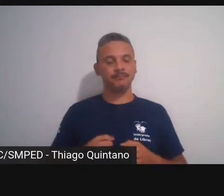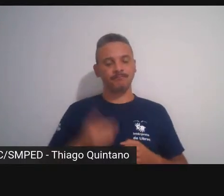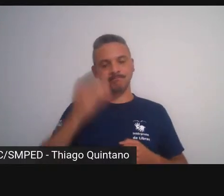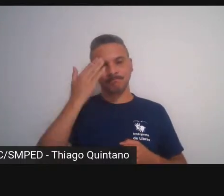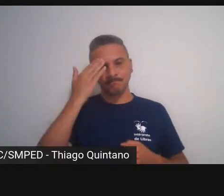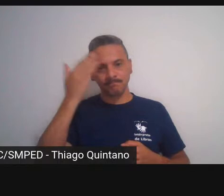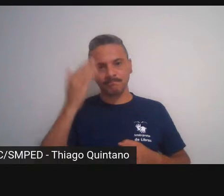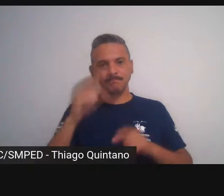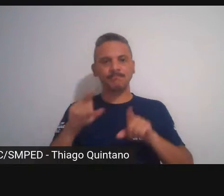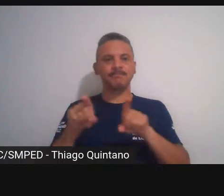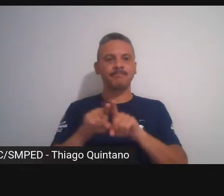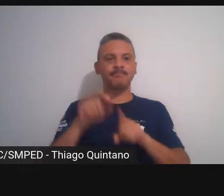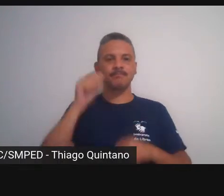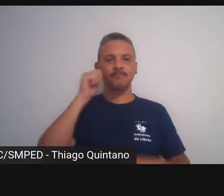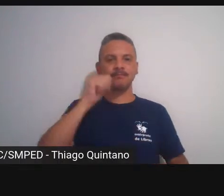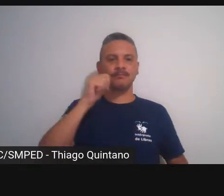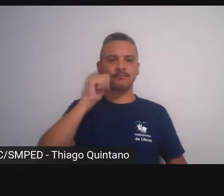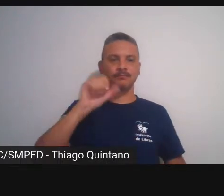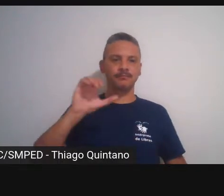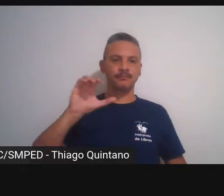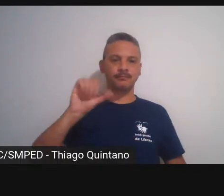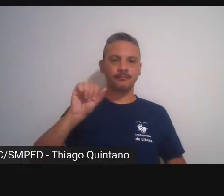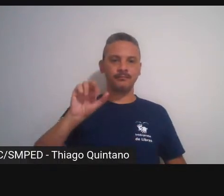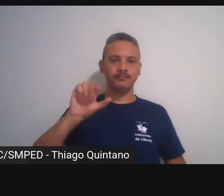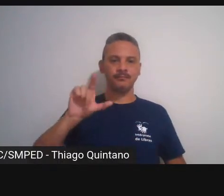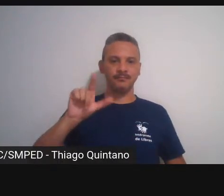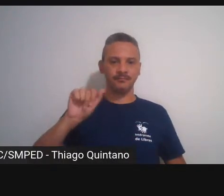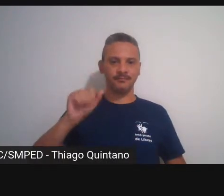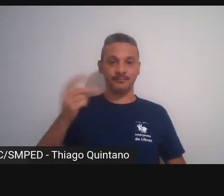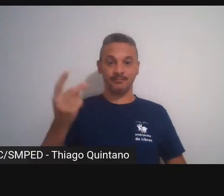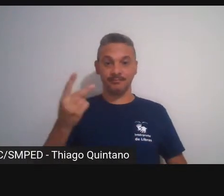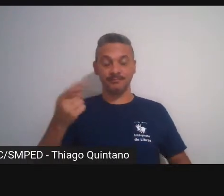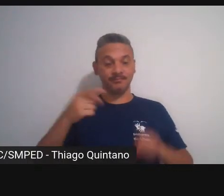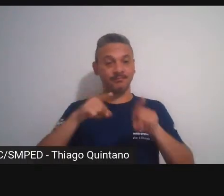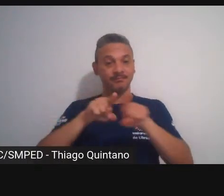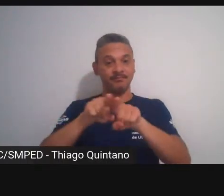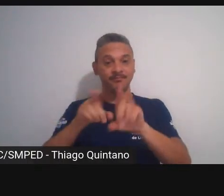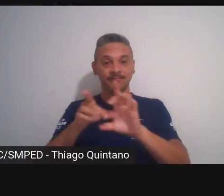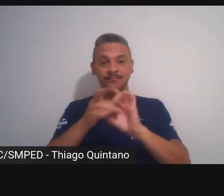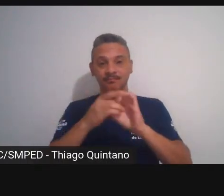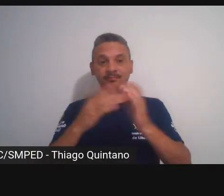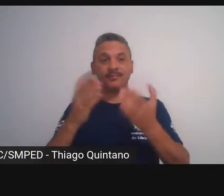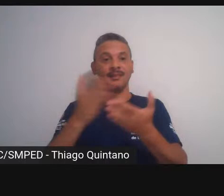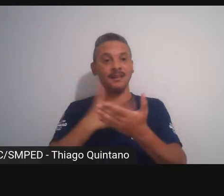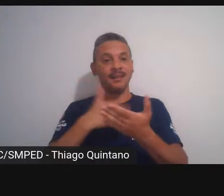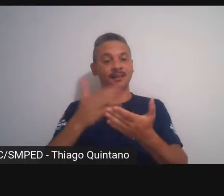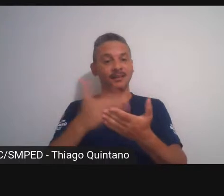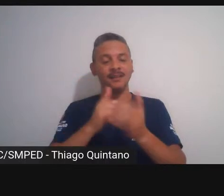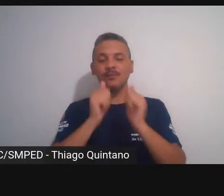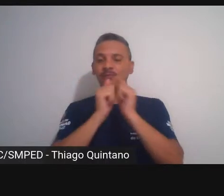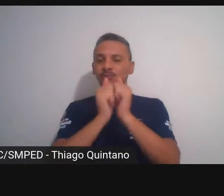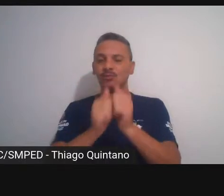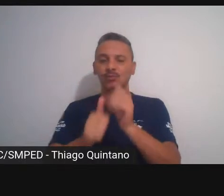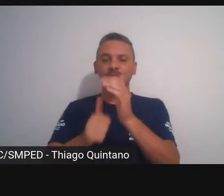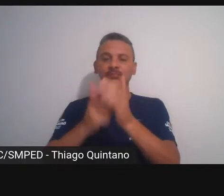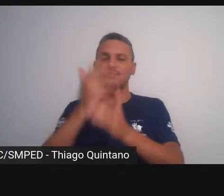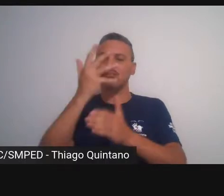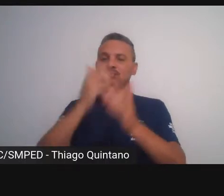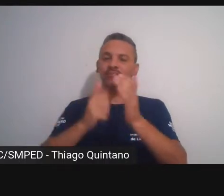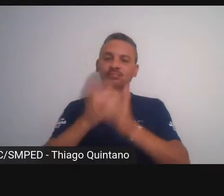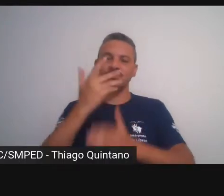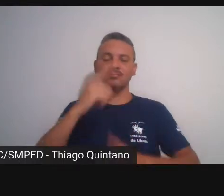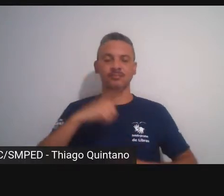muito a Carla por mais uma parceria são vários livros que a gente já fez junto e